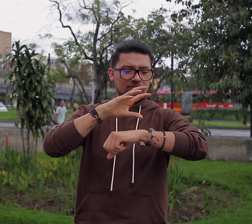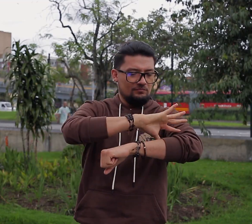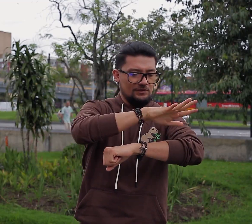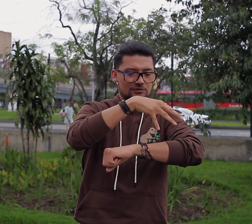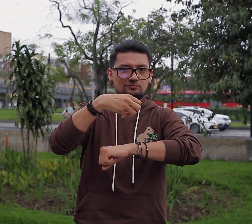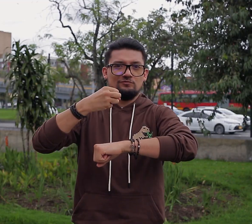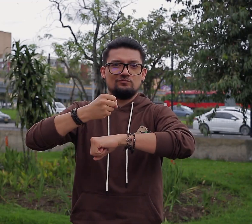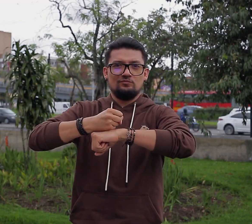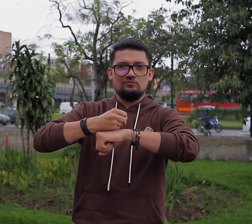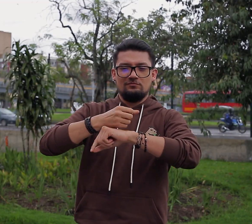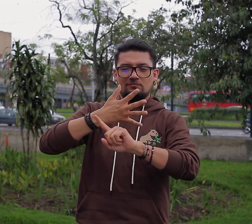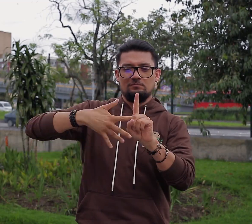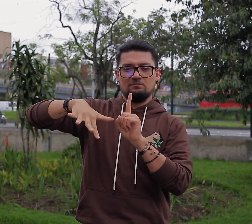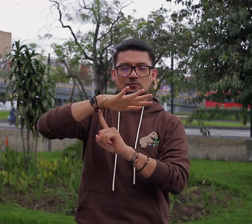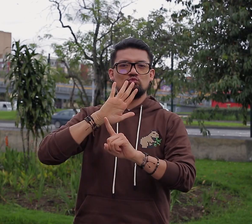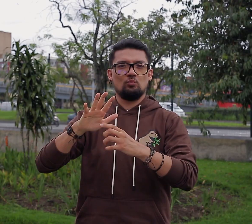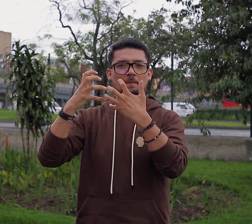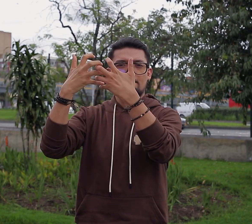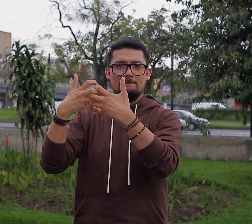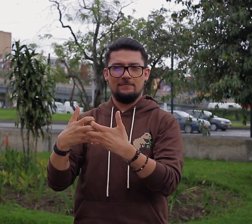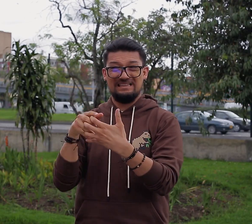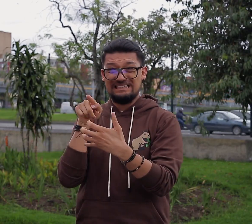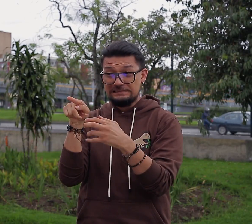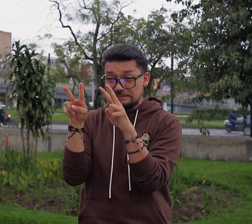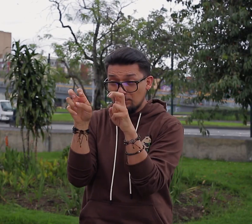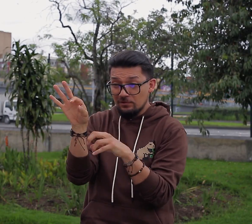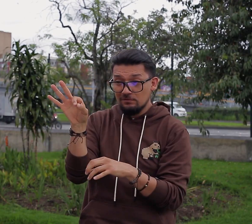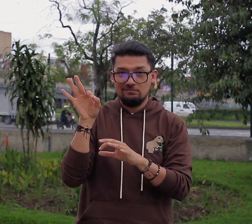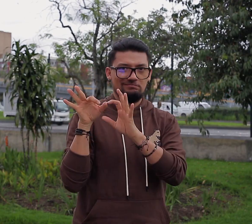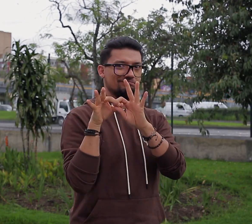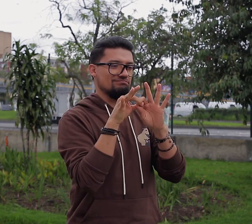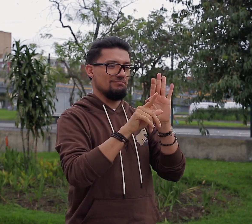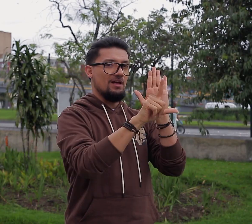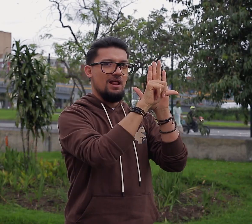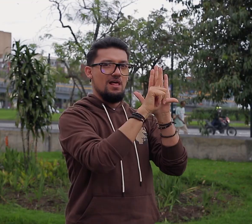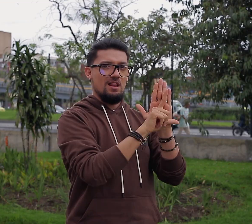Él, él es Magister de Gestión Empresarial Ambiental.